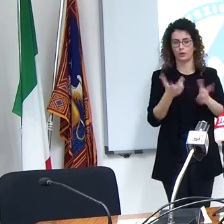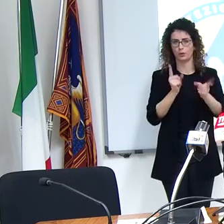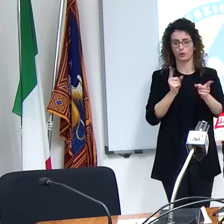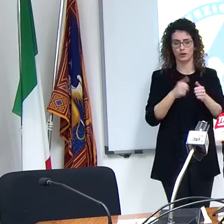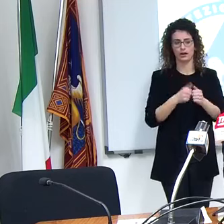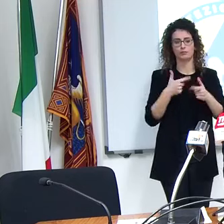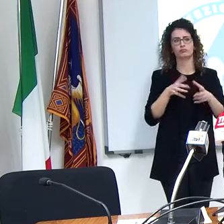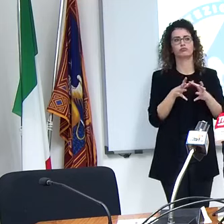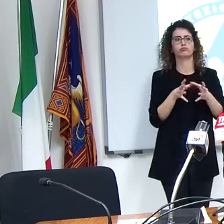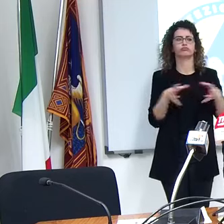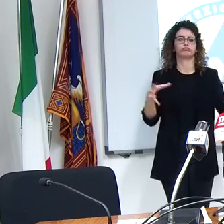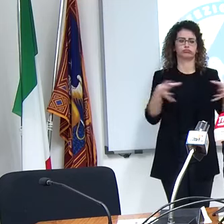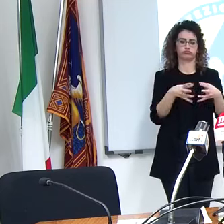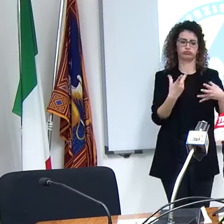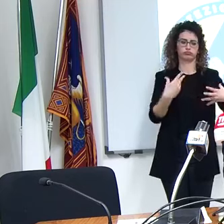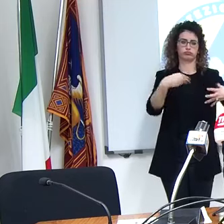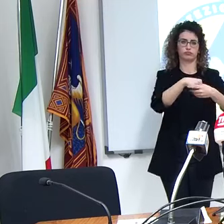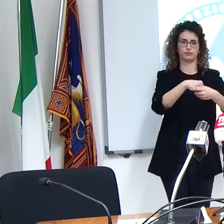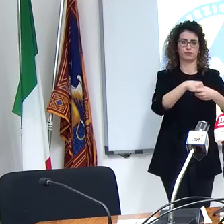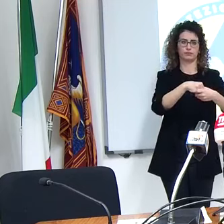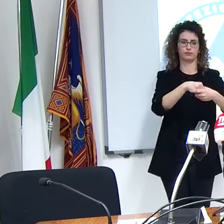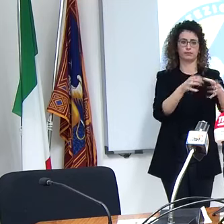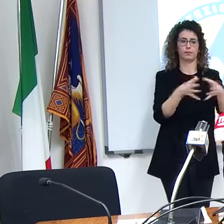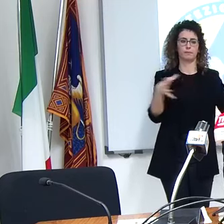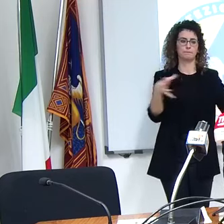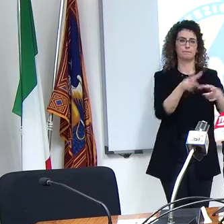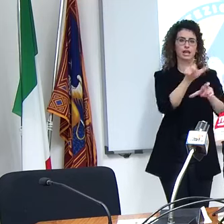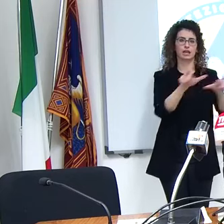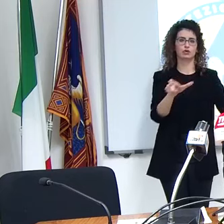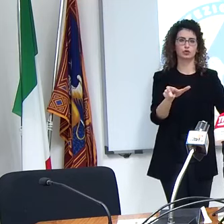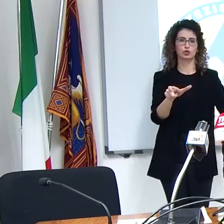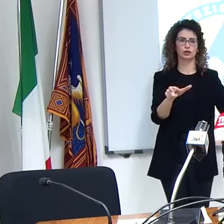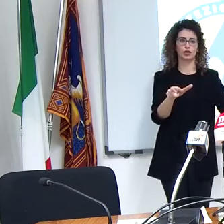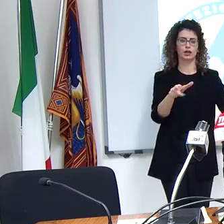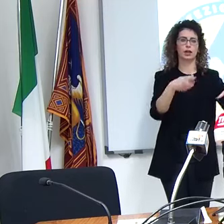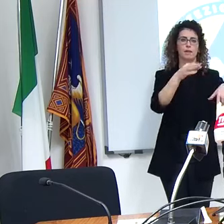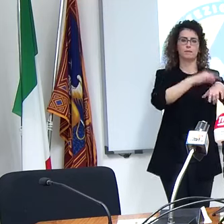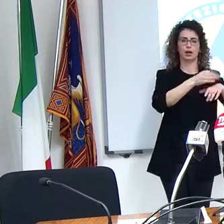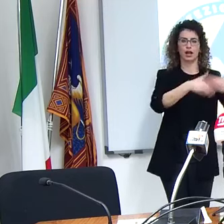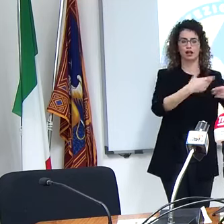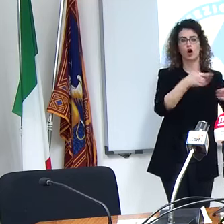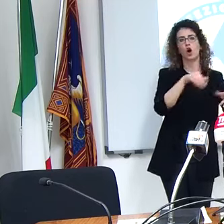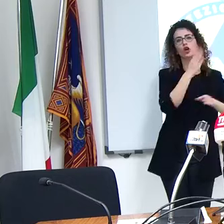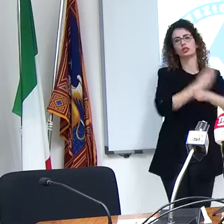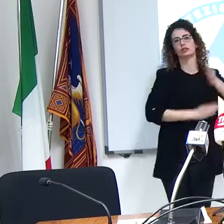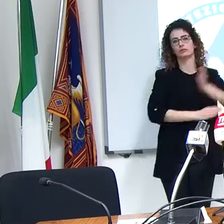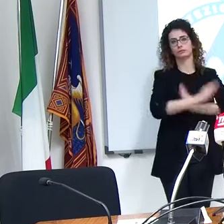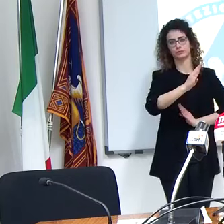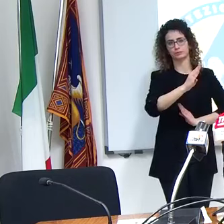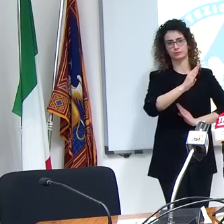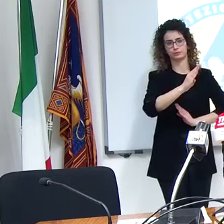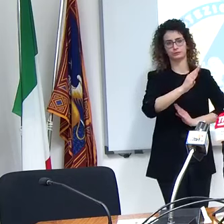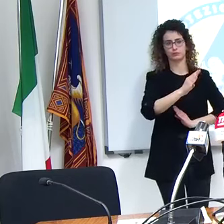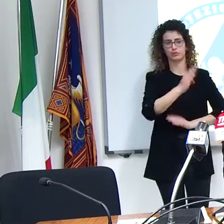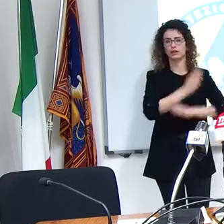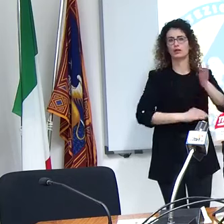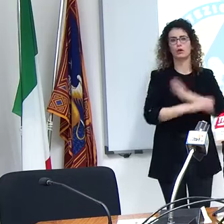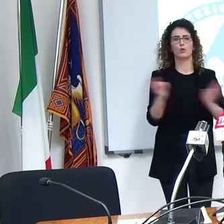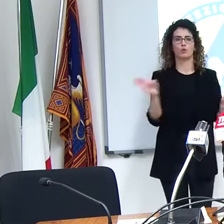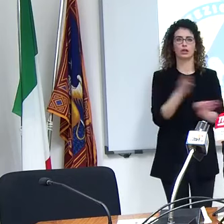contingente che sono quelli delle persone con patologie o con disabilità qualsiasi tipo di disabilità